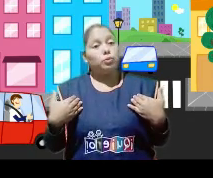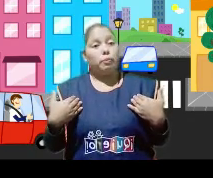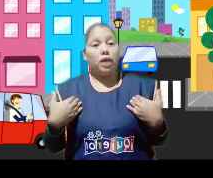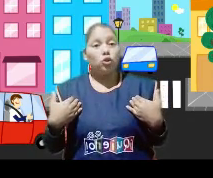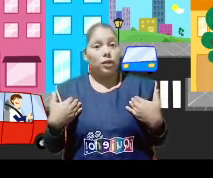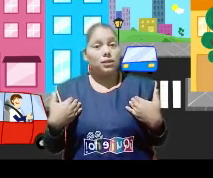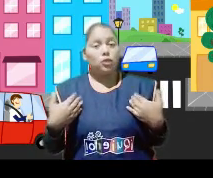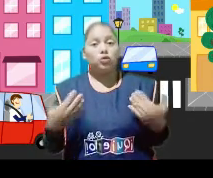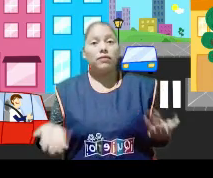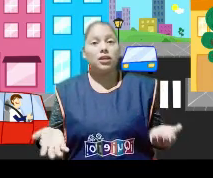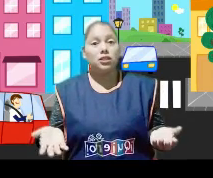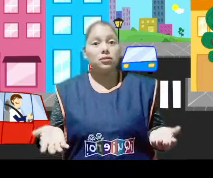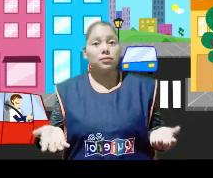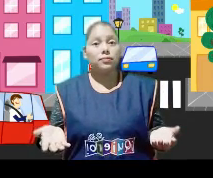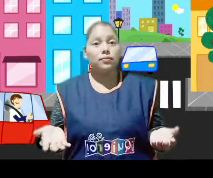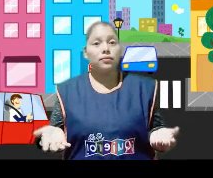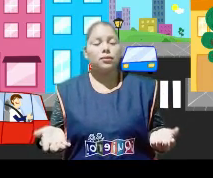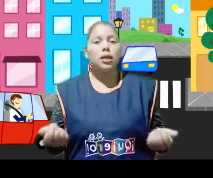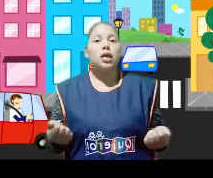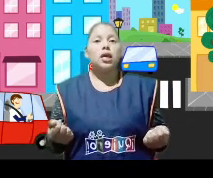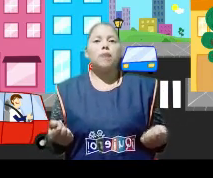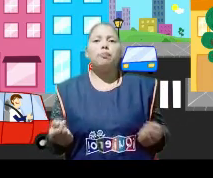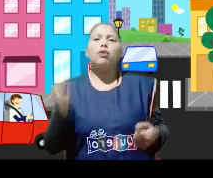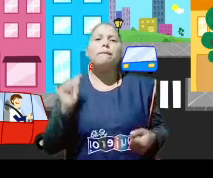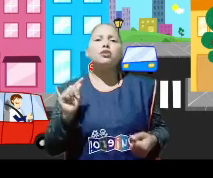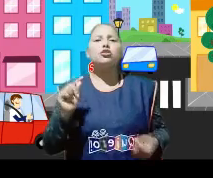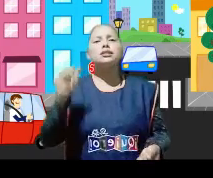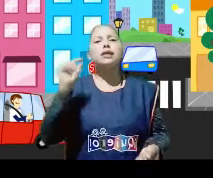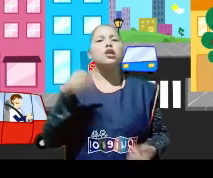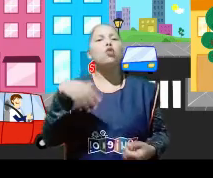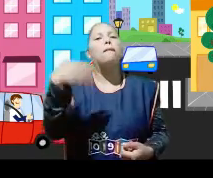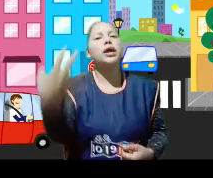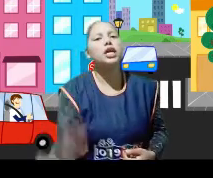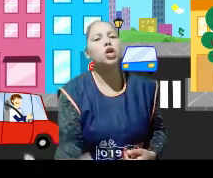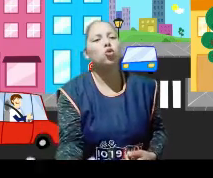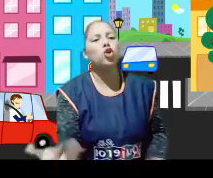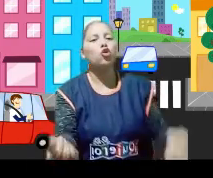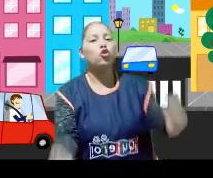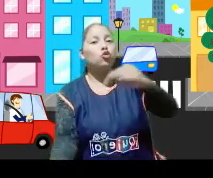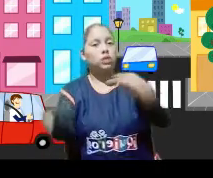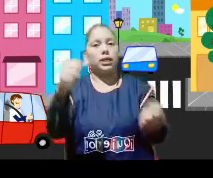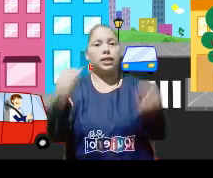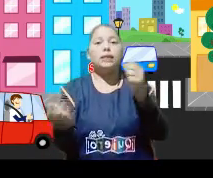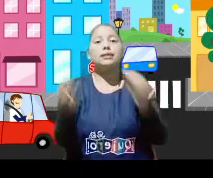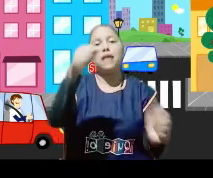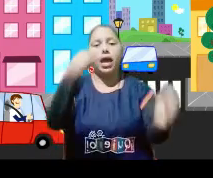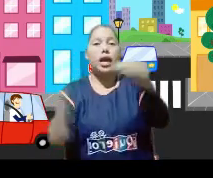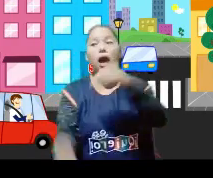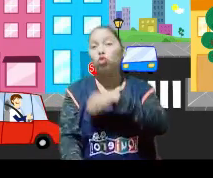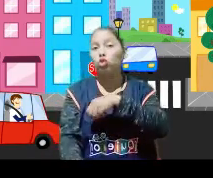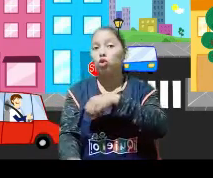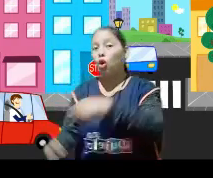somos peatones? ¿Lo sabían, chicos? Pero las personas que tienen un vehículo y conducen, ya